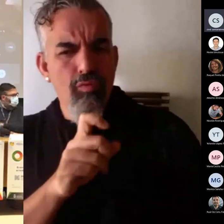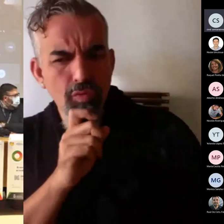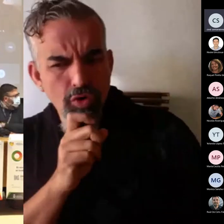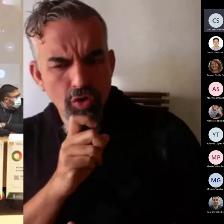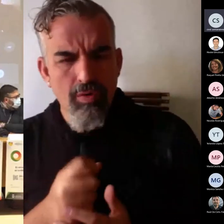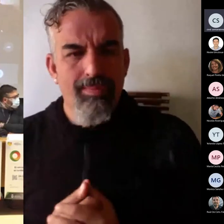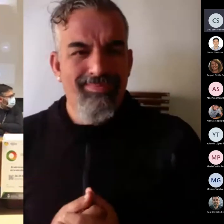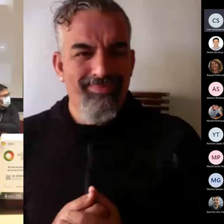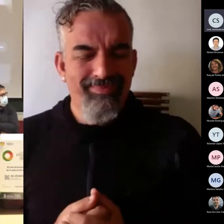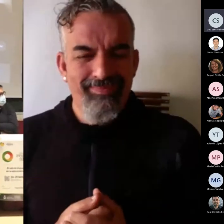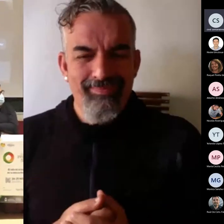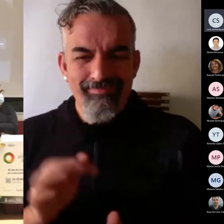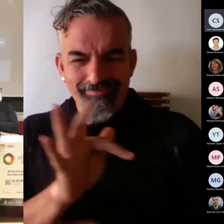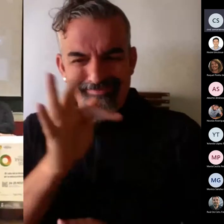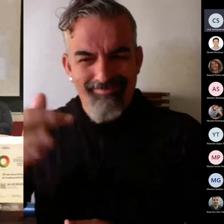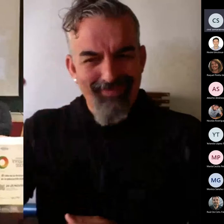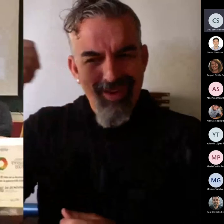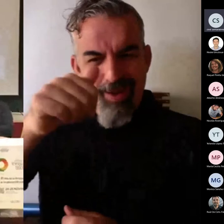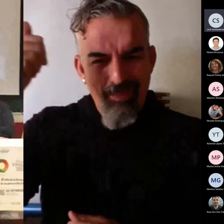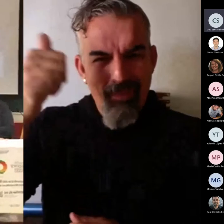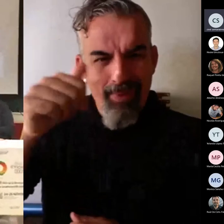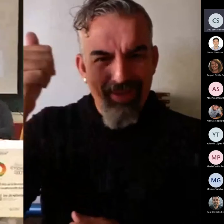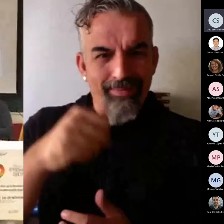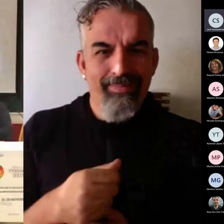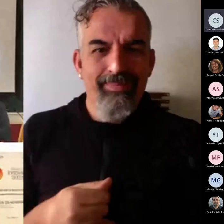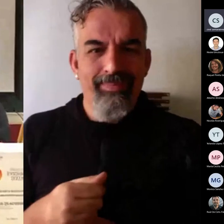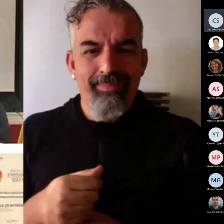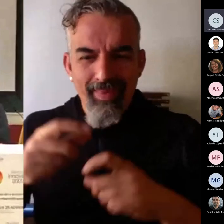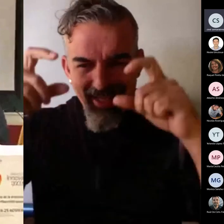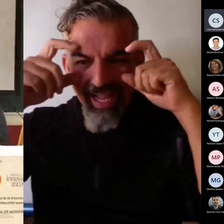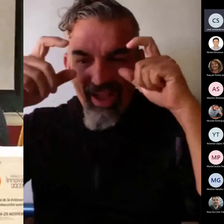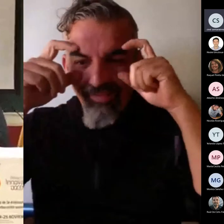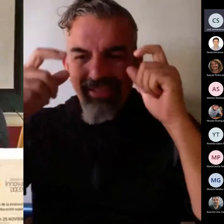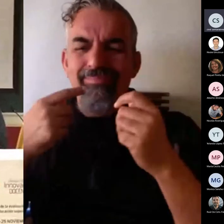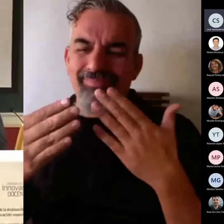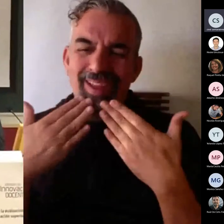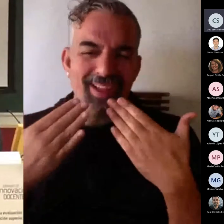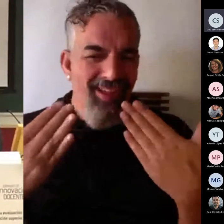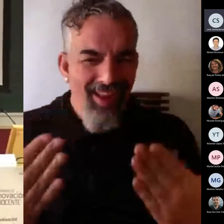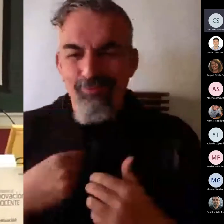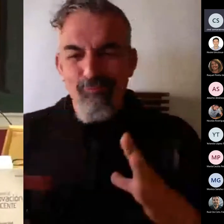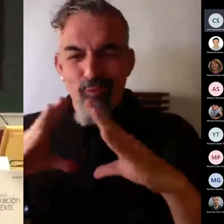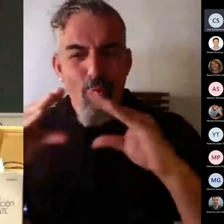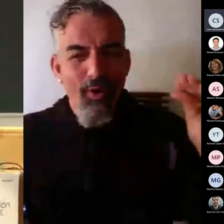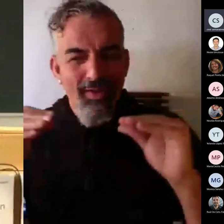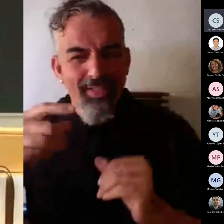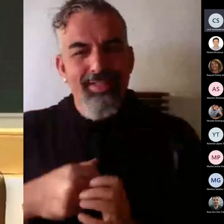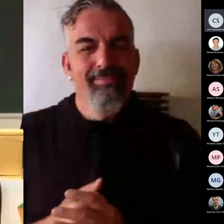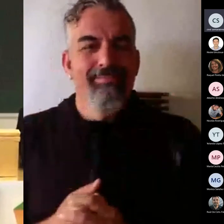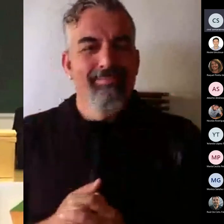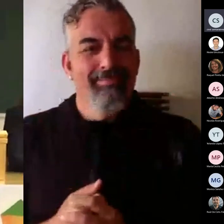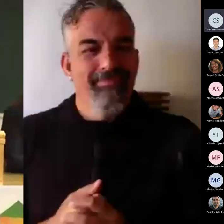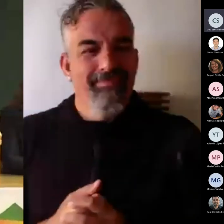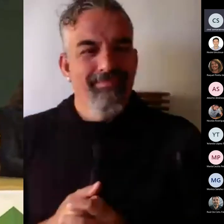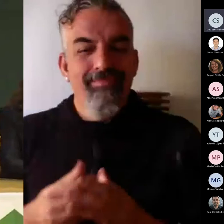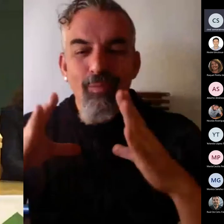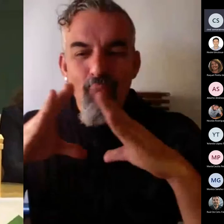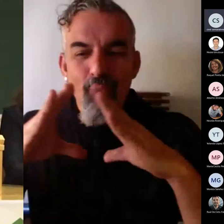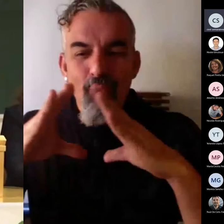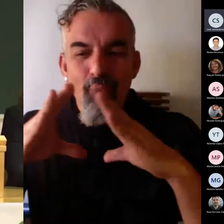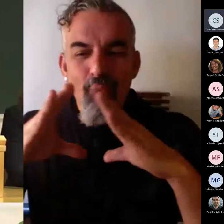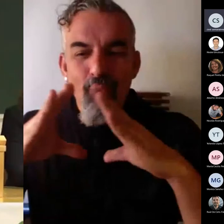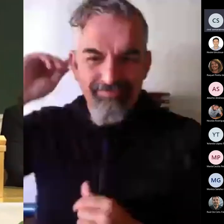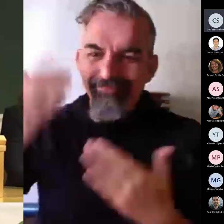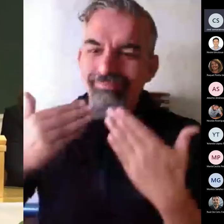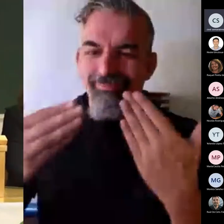Muchísimas gracias. Quería agradecer a la Universidad San Carlos y al